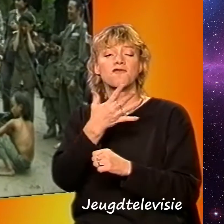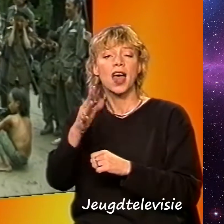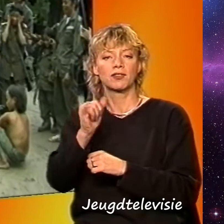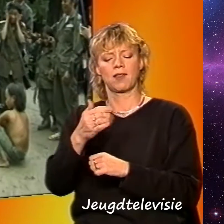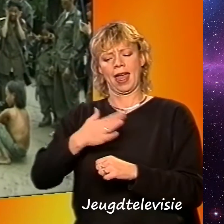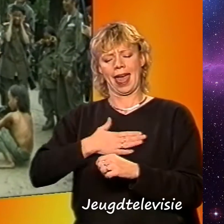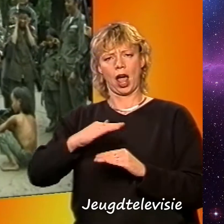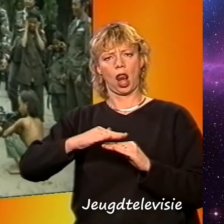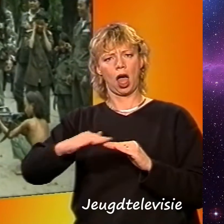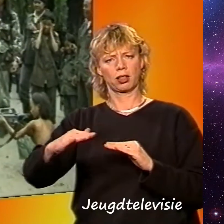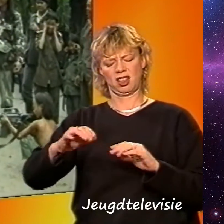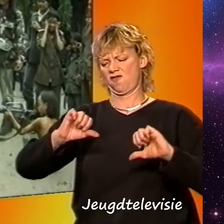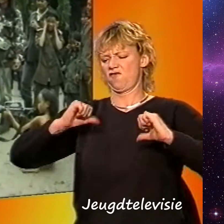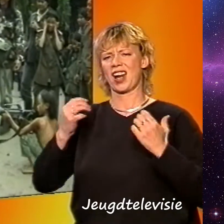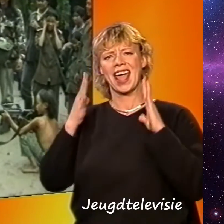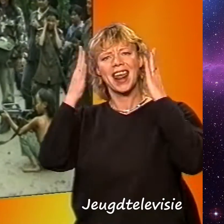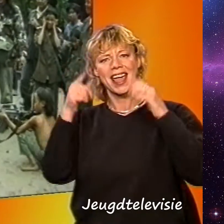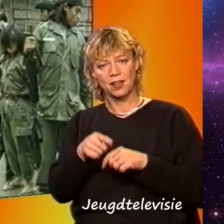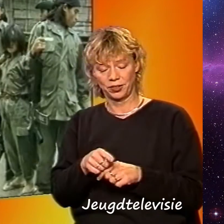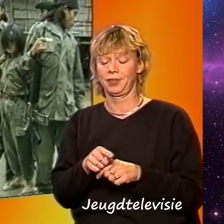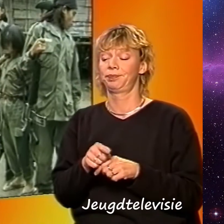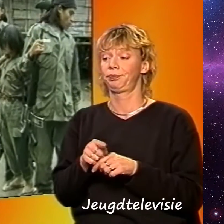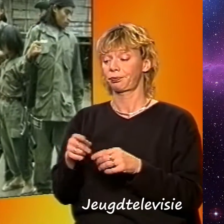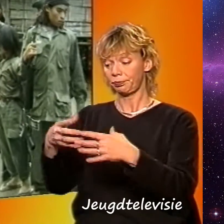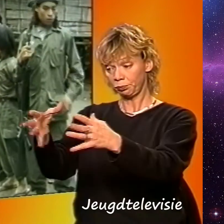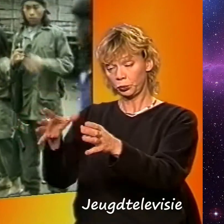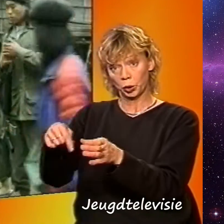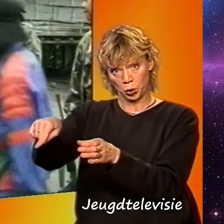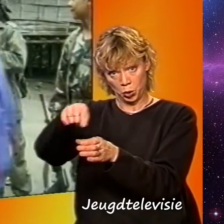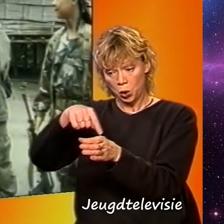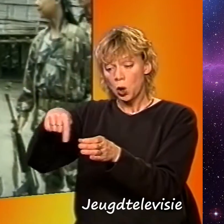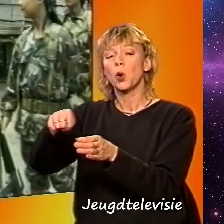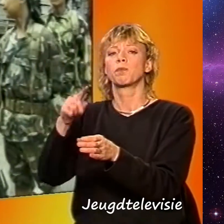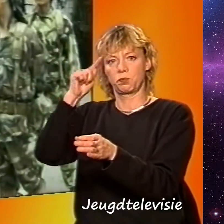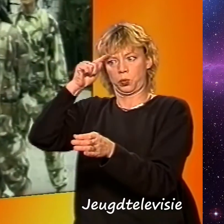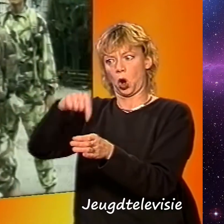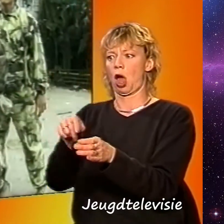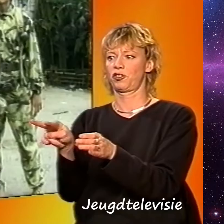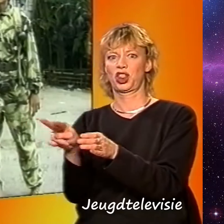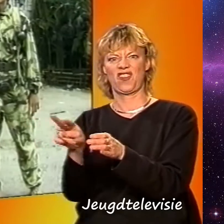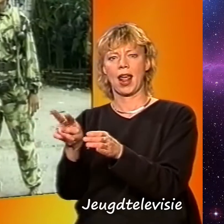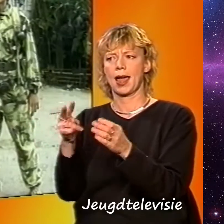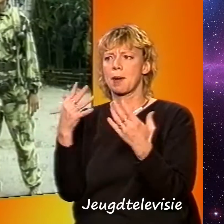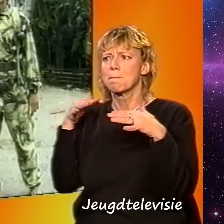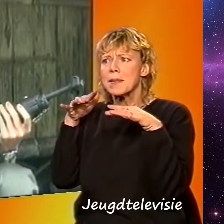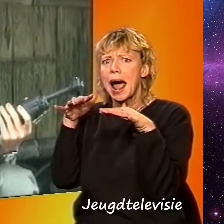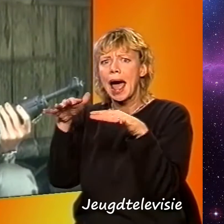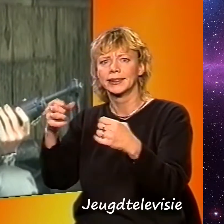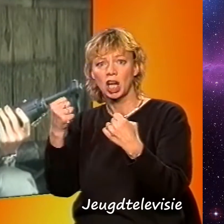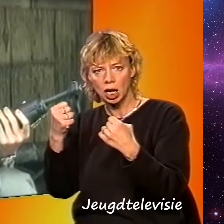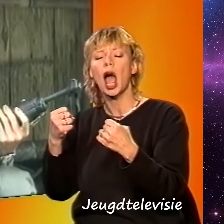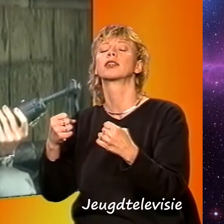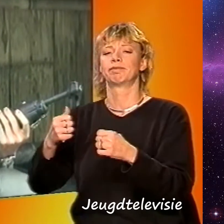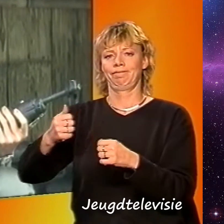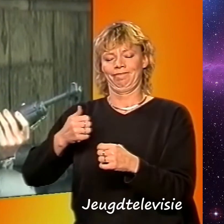groep jonge vechters die geloofden in de magische krachten van de broers stichtten een eigen leger. Onder leiding van Johnny en Luther probeerden de groep